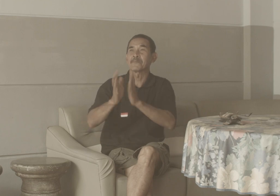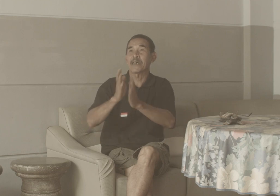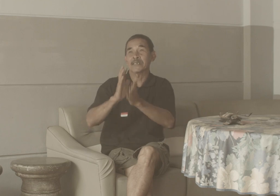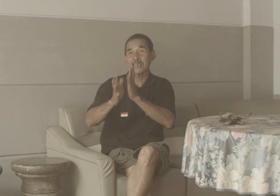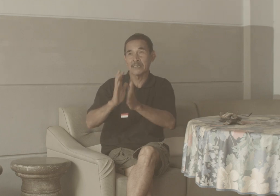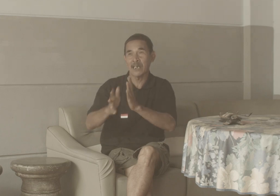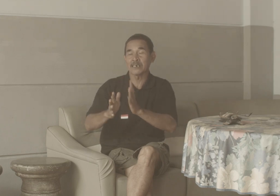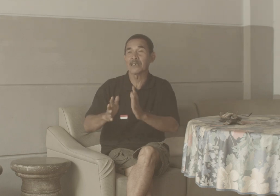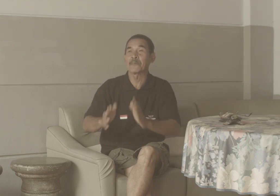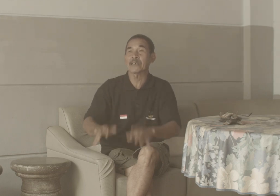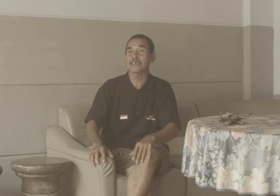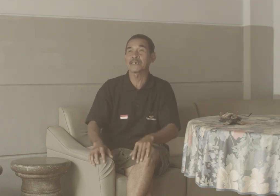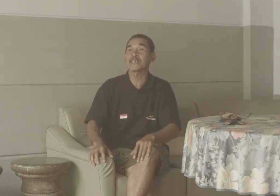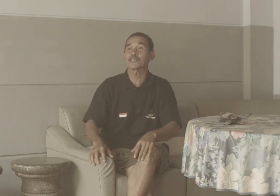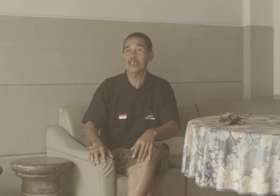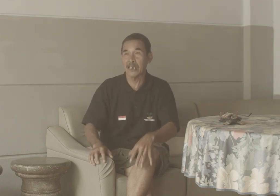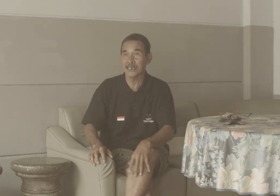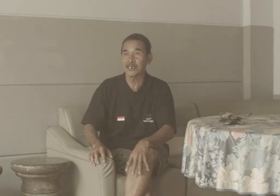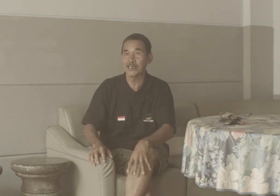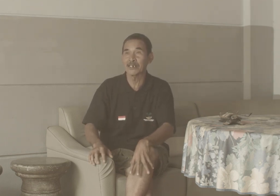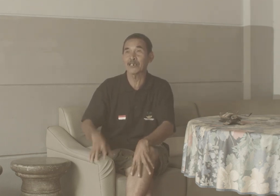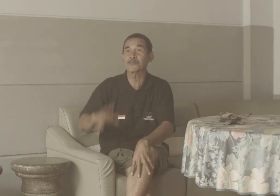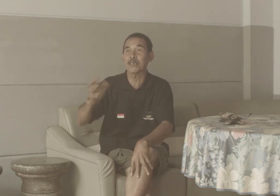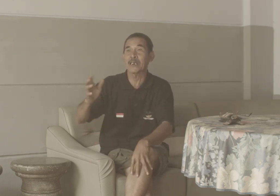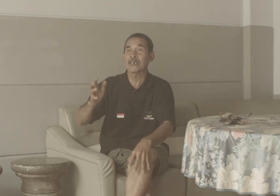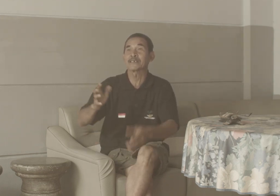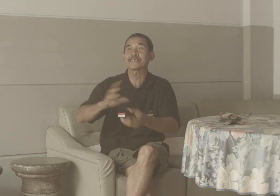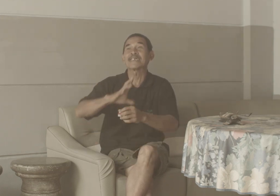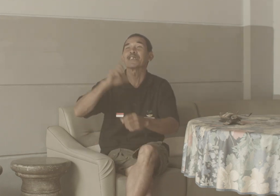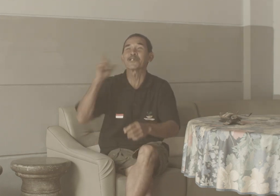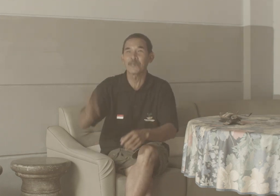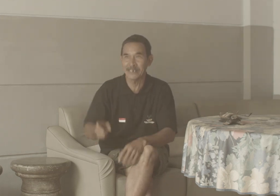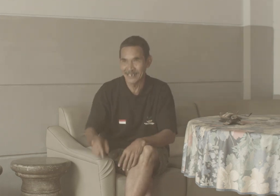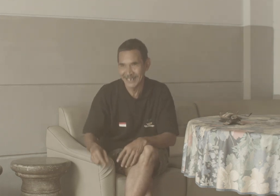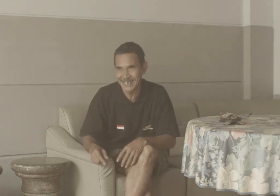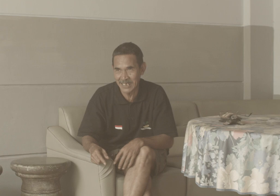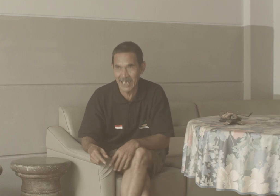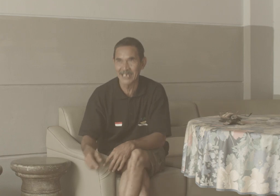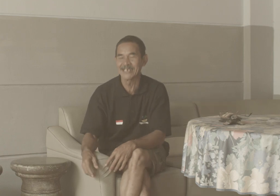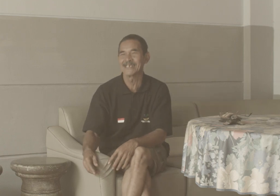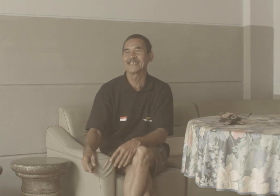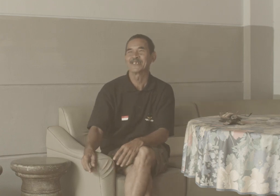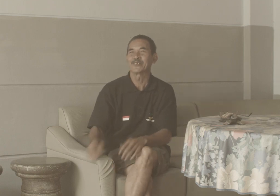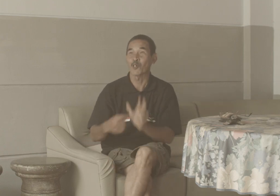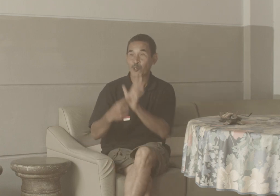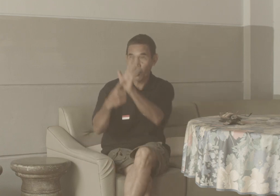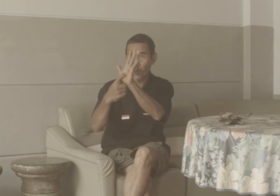Bahasanya Adalah Bahasa Natural Natural Sign Language Ya Contoh